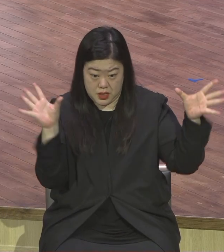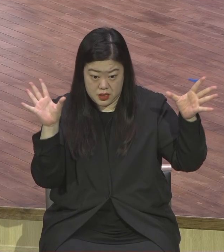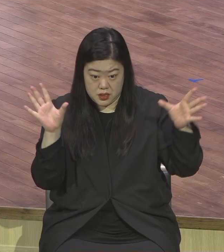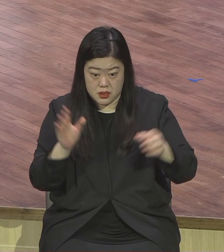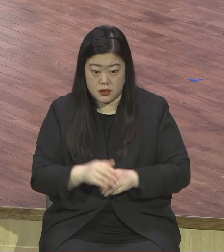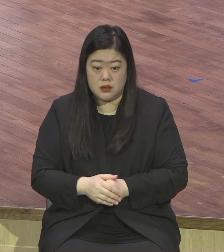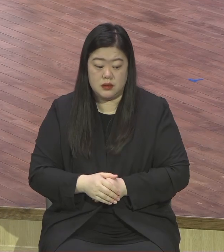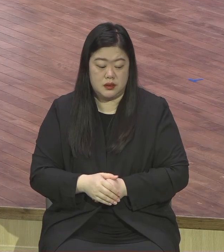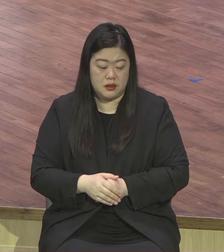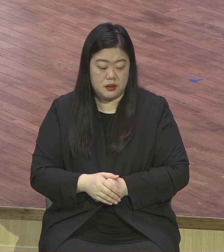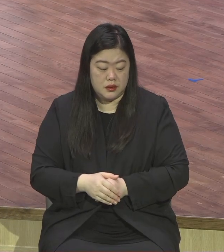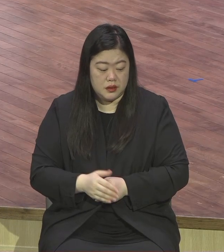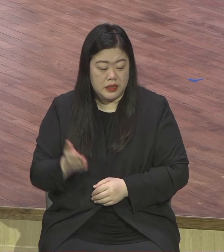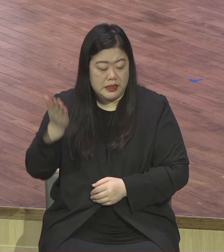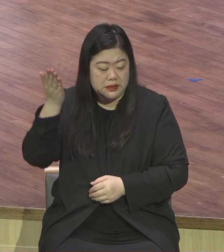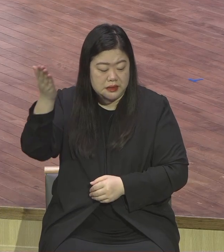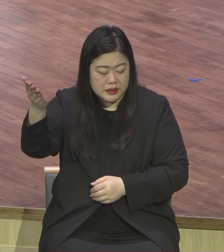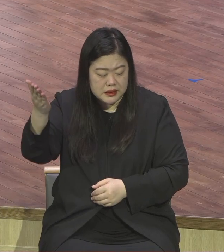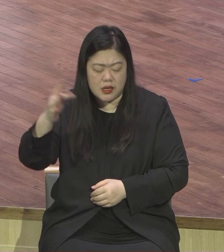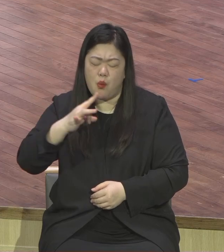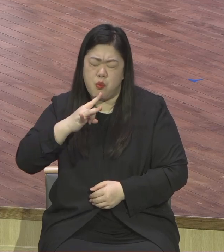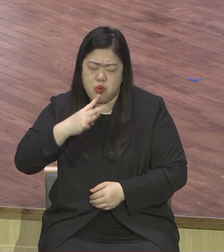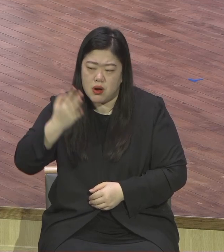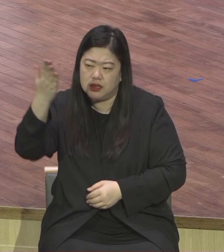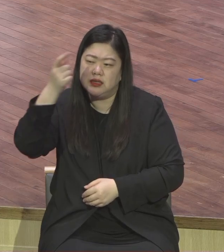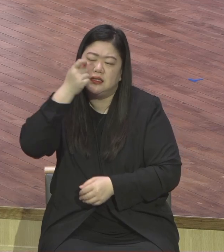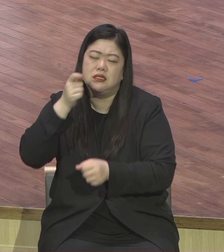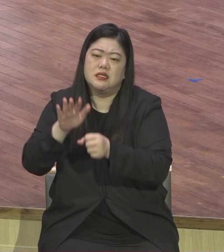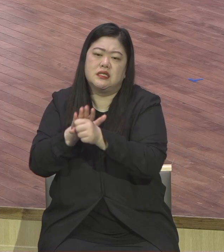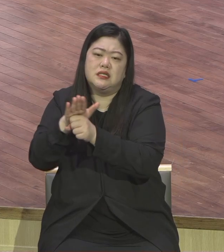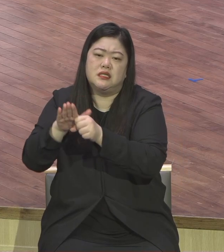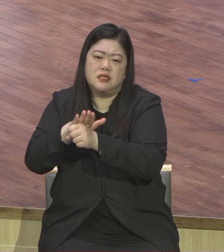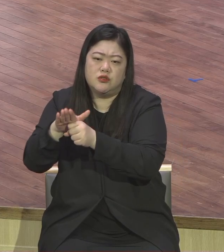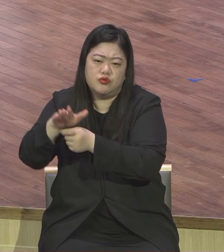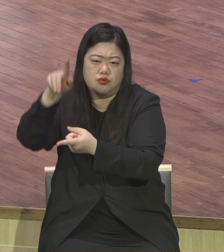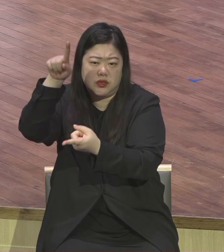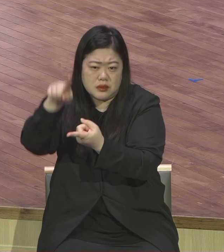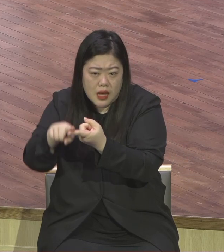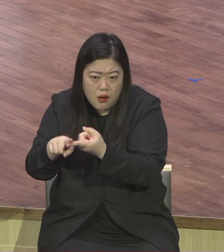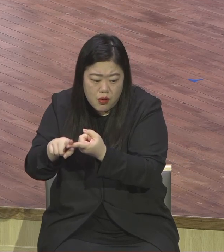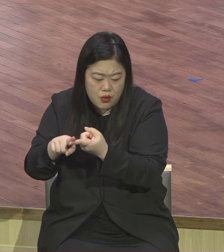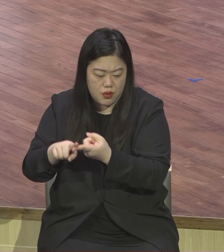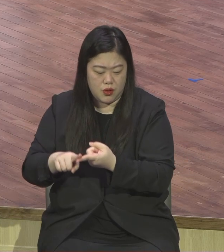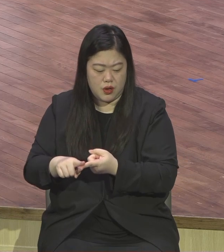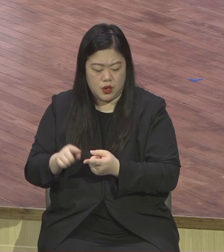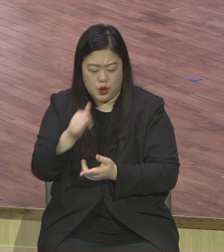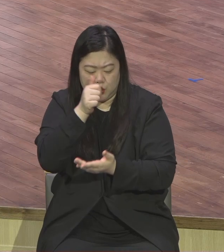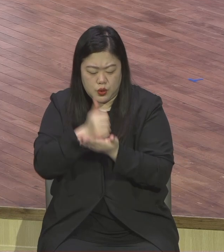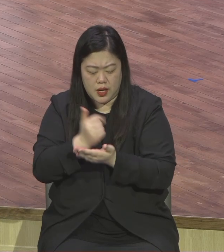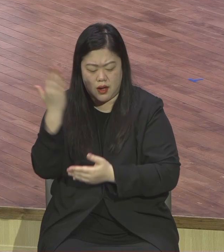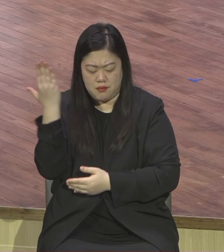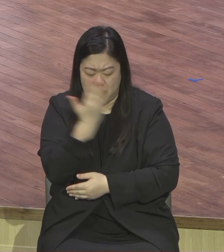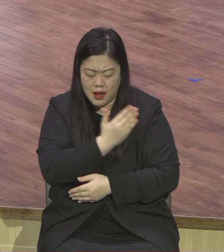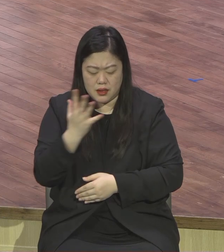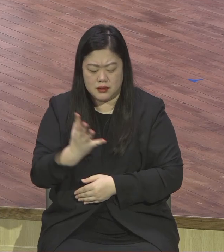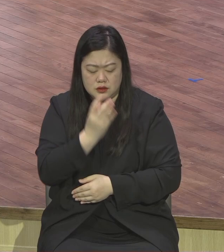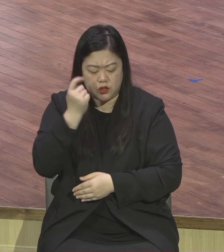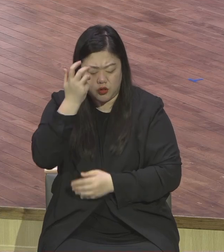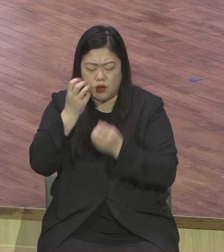행위로 말미암지 아니하고 오직 그의 격률하심을 따라 중생의 시선과 성령의 새롭게 하심으로 하셨나니